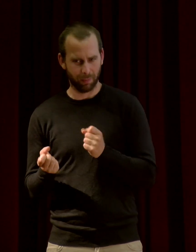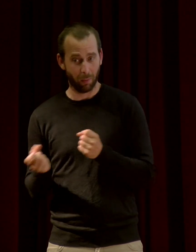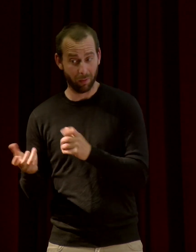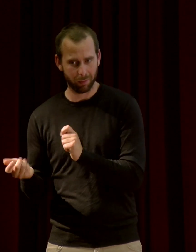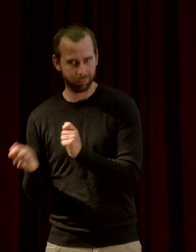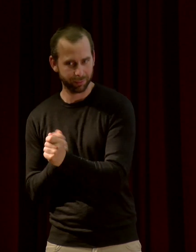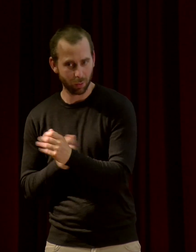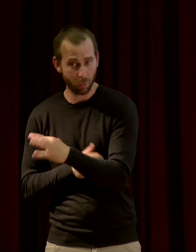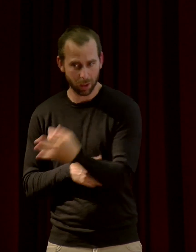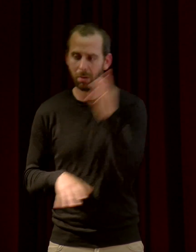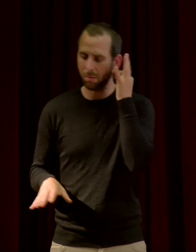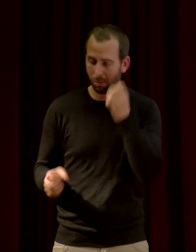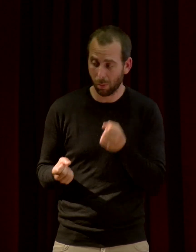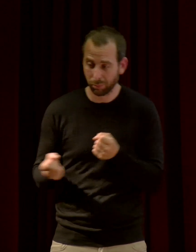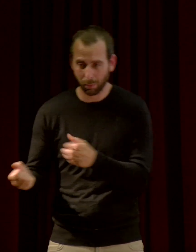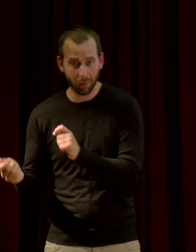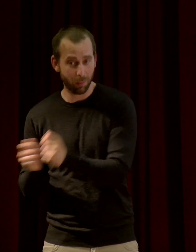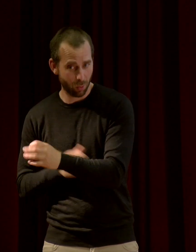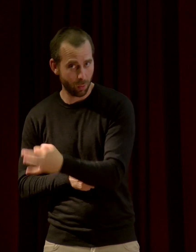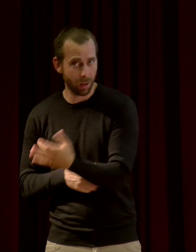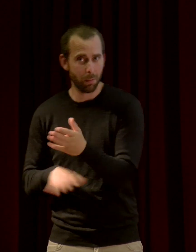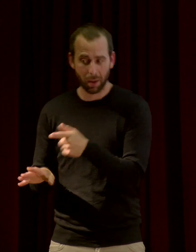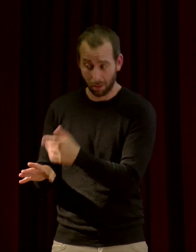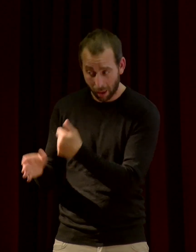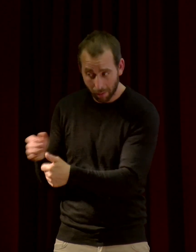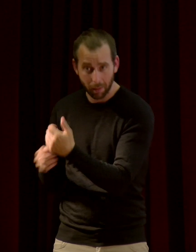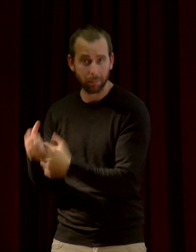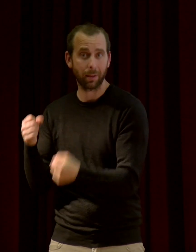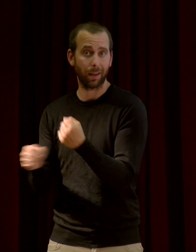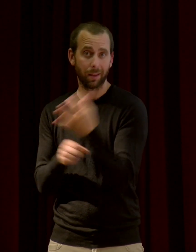communication acoustique démontrée à ce jour chez les plantes.